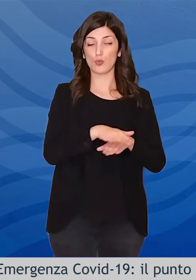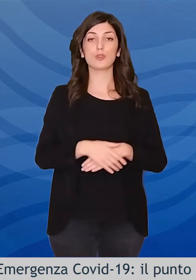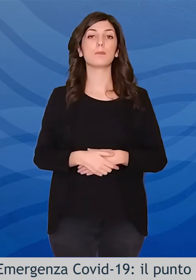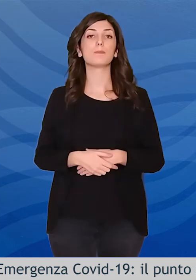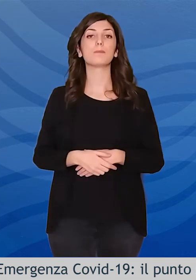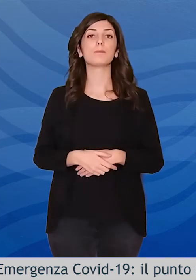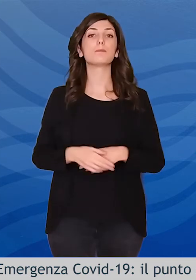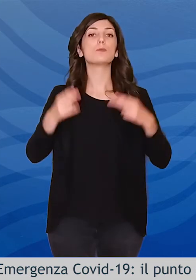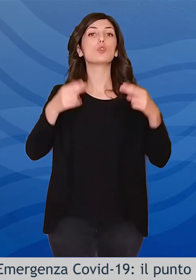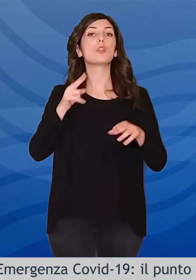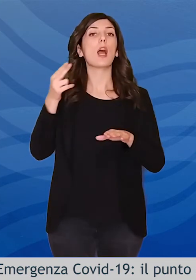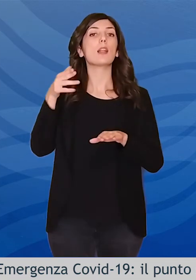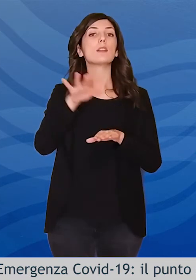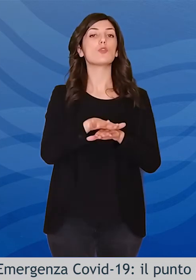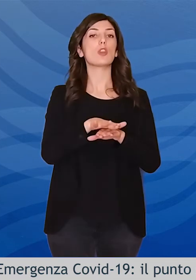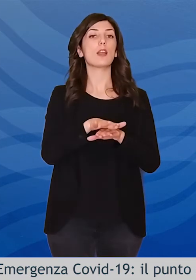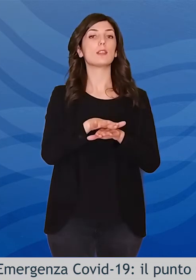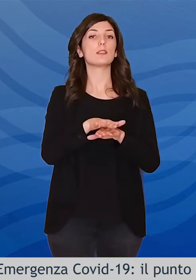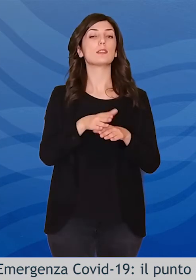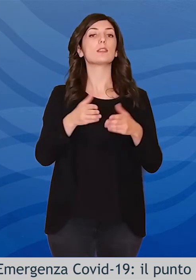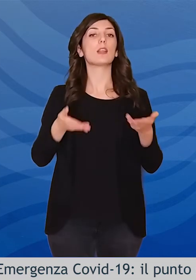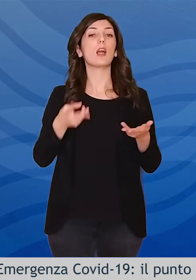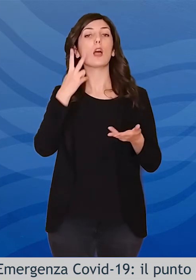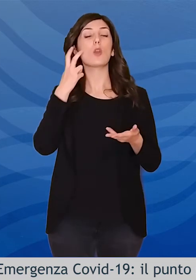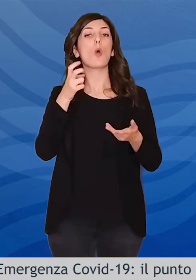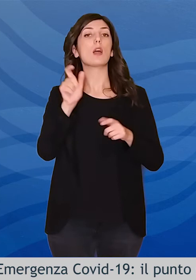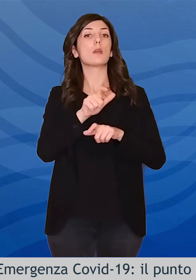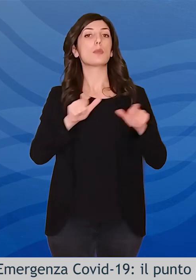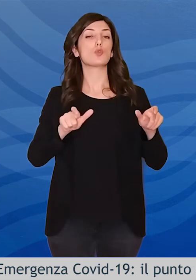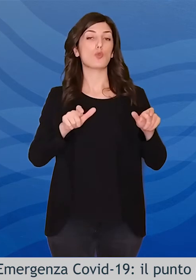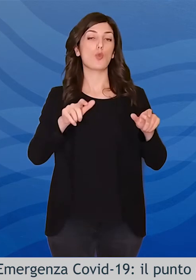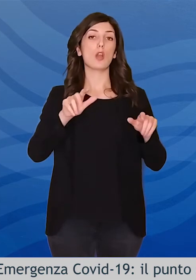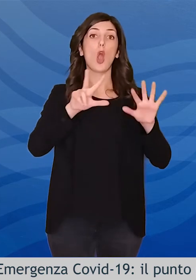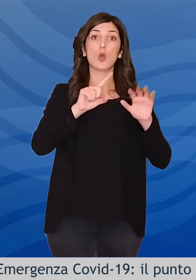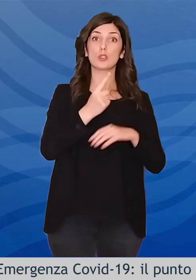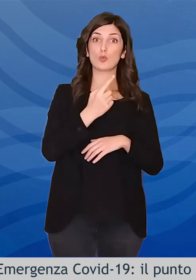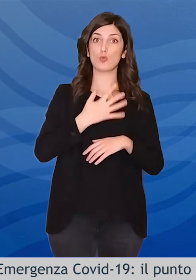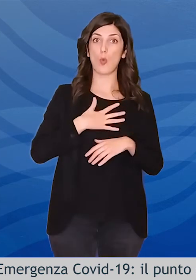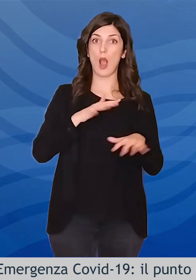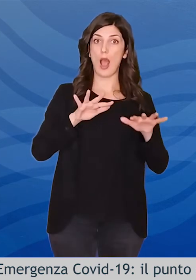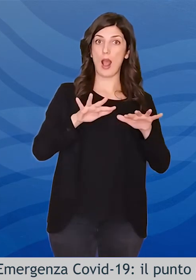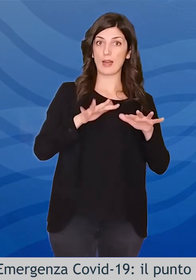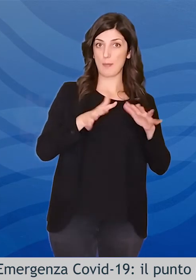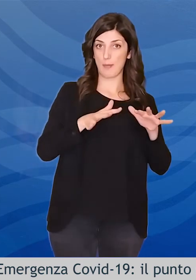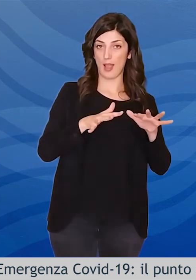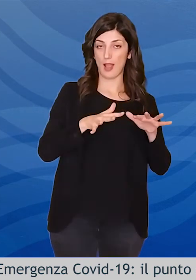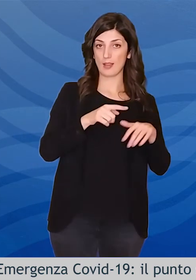comunicati riguardano soggetti con un'età media di 81 anni con patologie